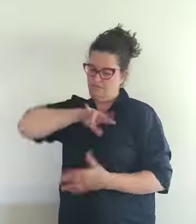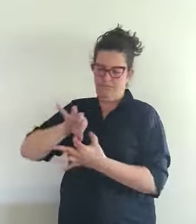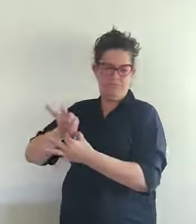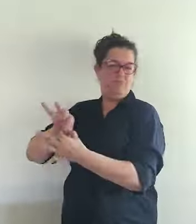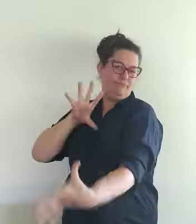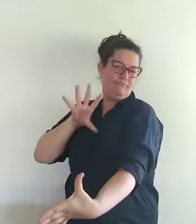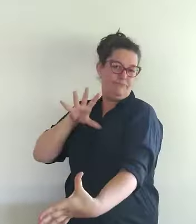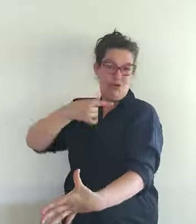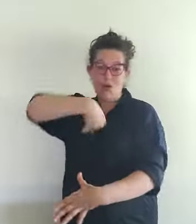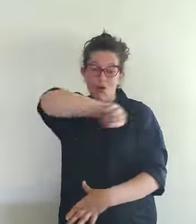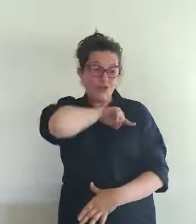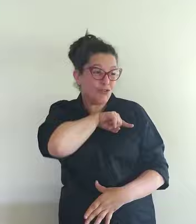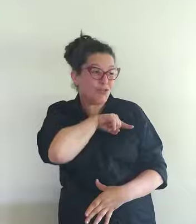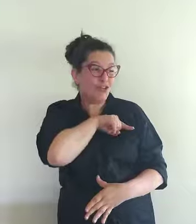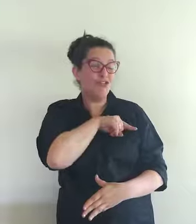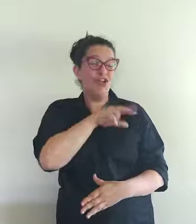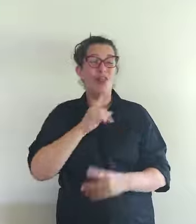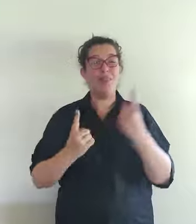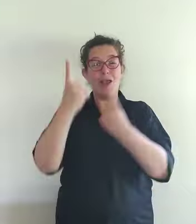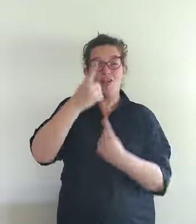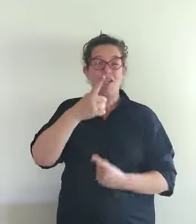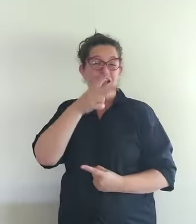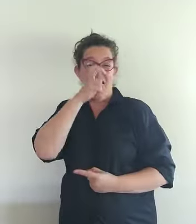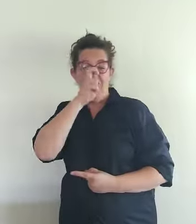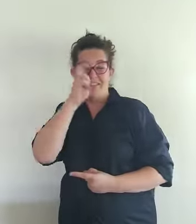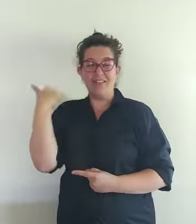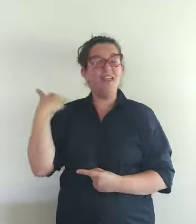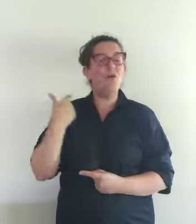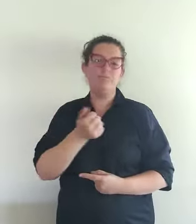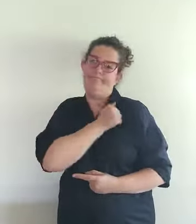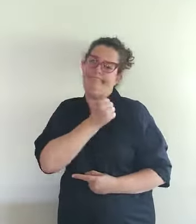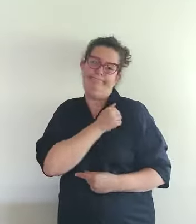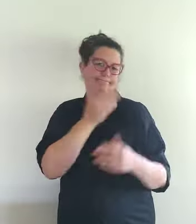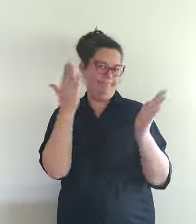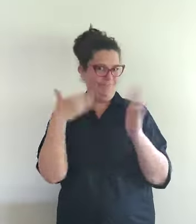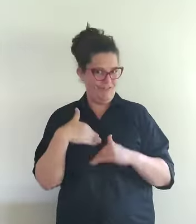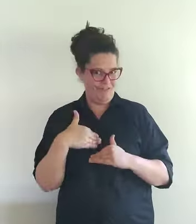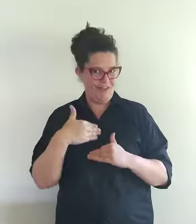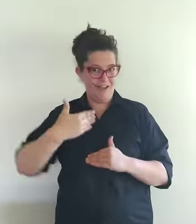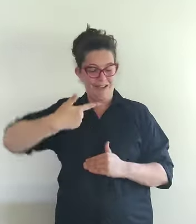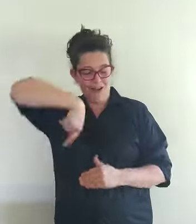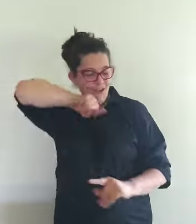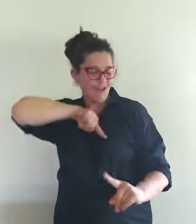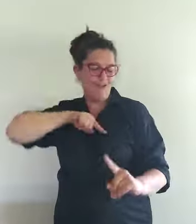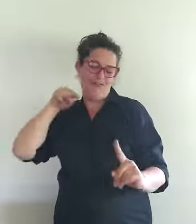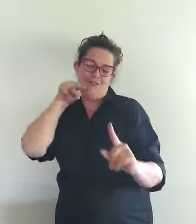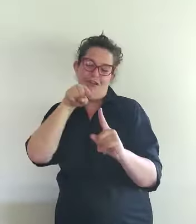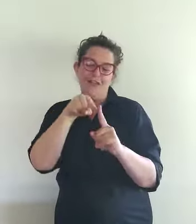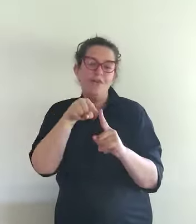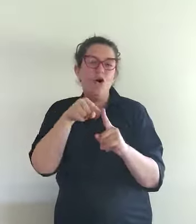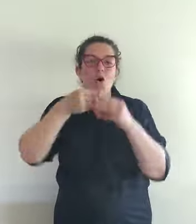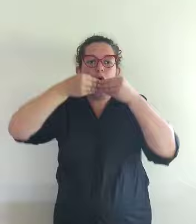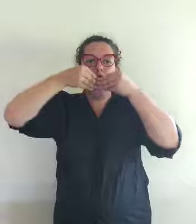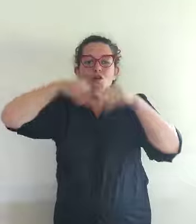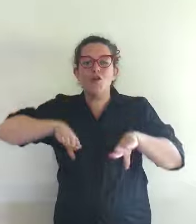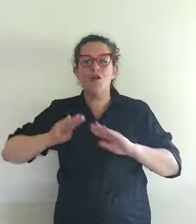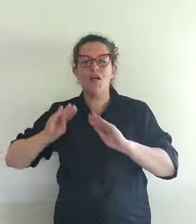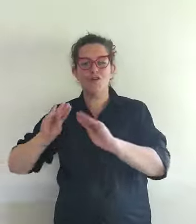los dioses antiguos. Nosotros investigamos y estudiamos la historia de la antigua Roma para darla a conocer